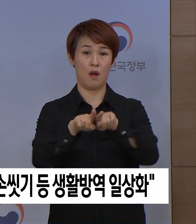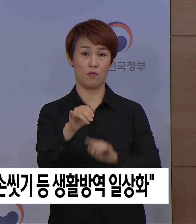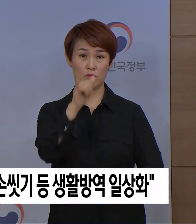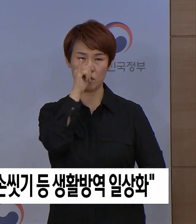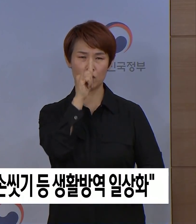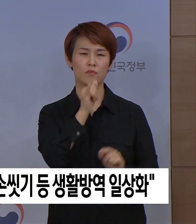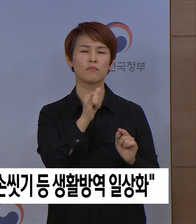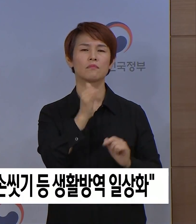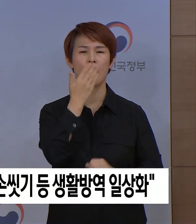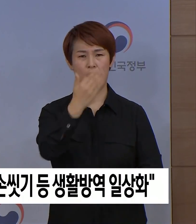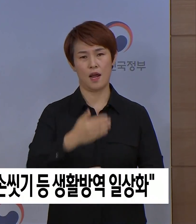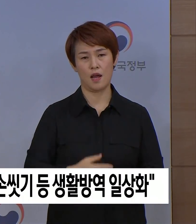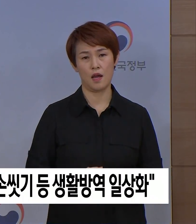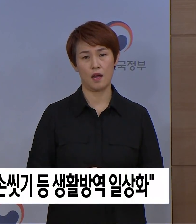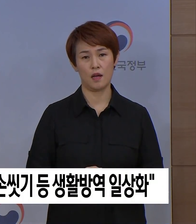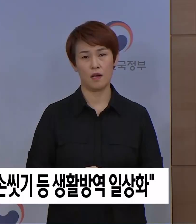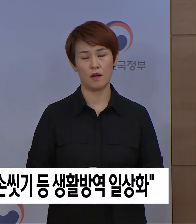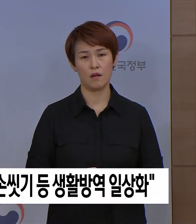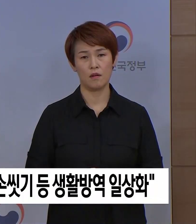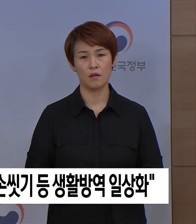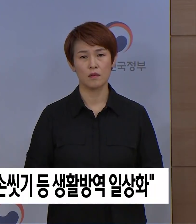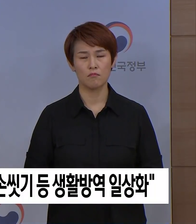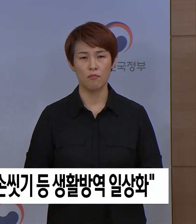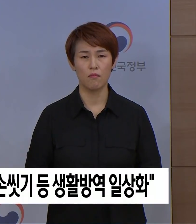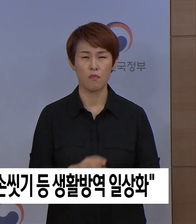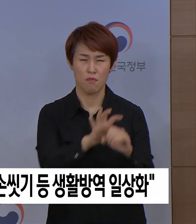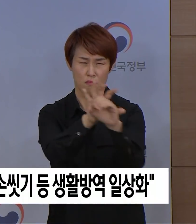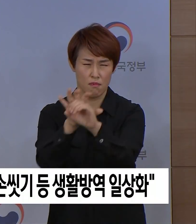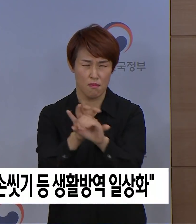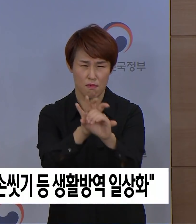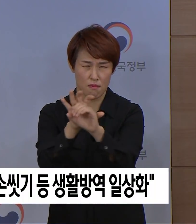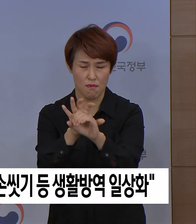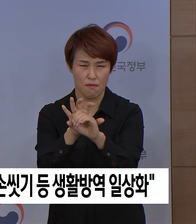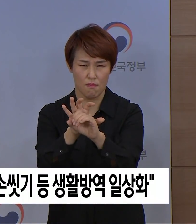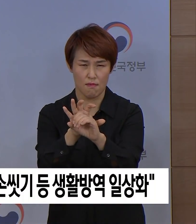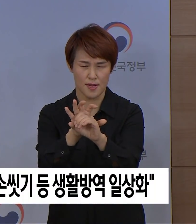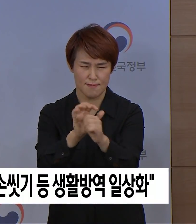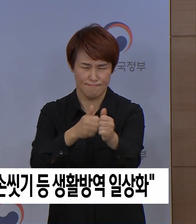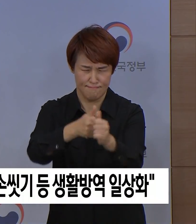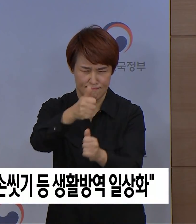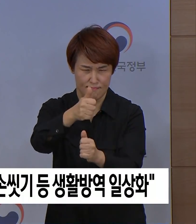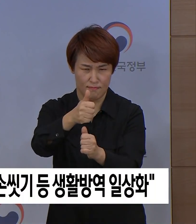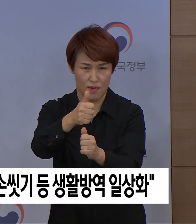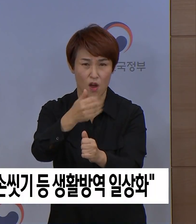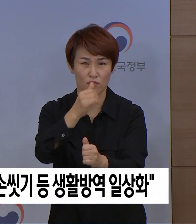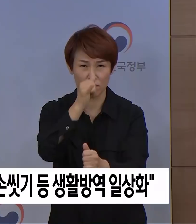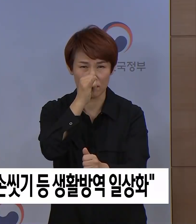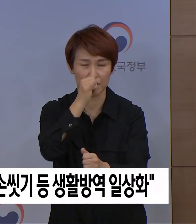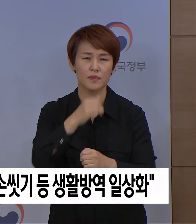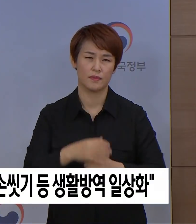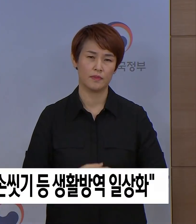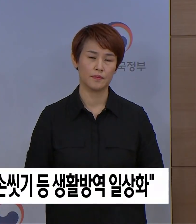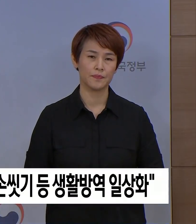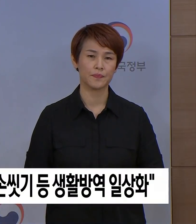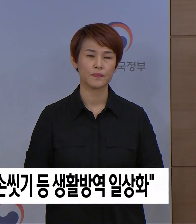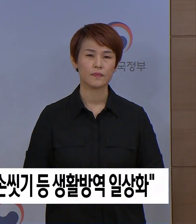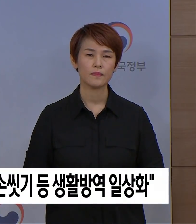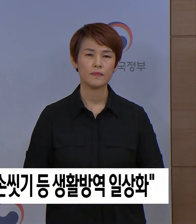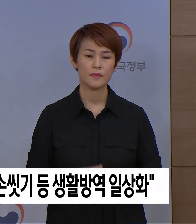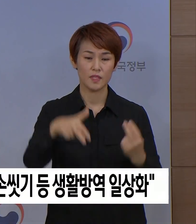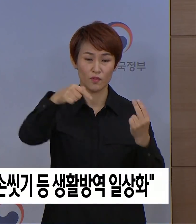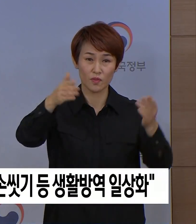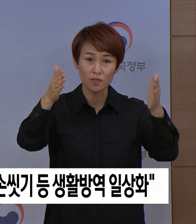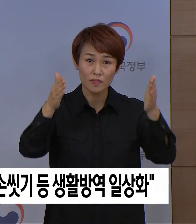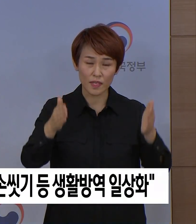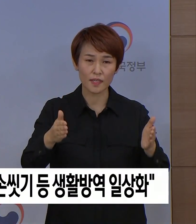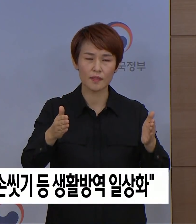준비할 수 있게 되고 이로써 기나긴 싸움을 할 수 있는 여유를 가질 수 있을 것입니다. 이 줄을 우리